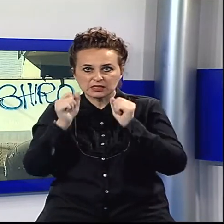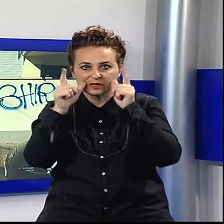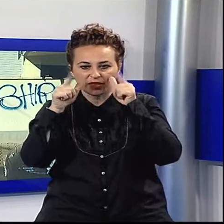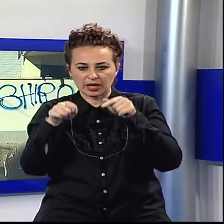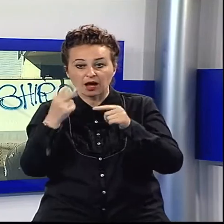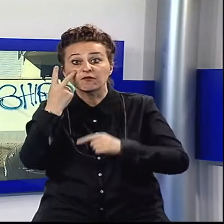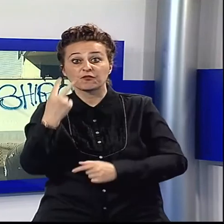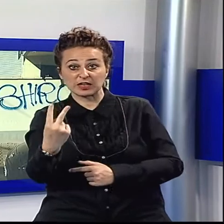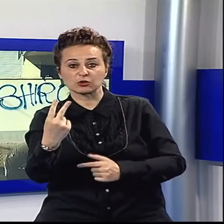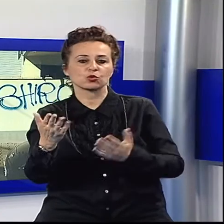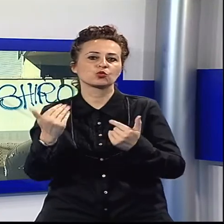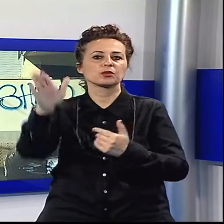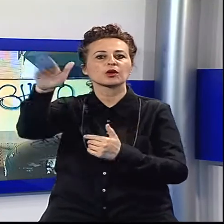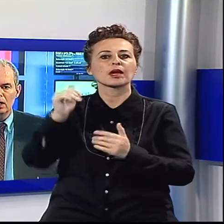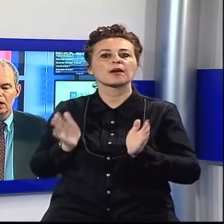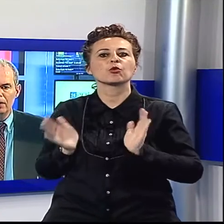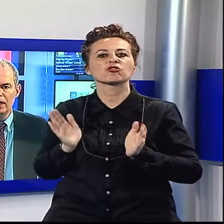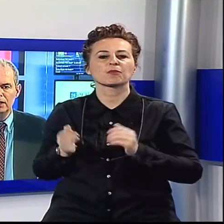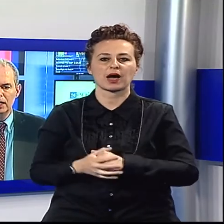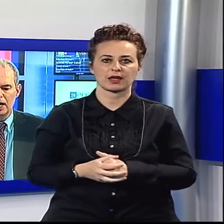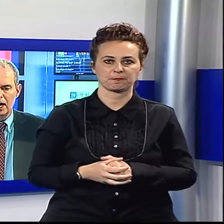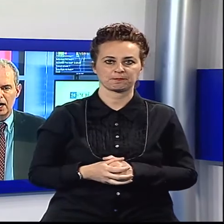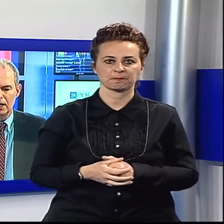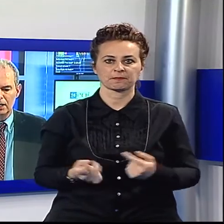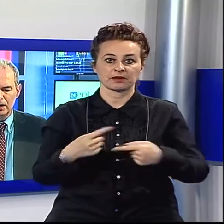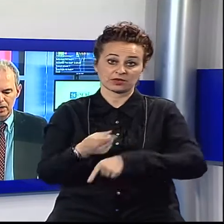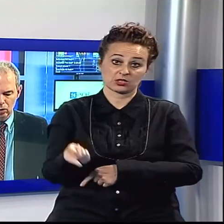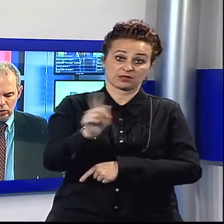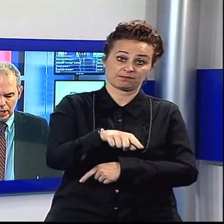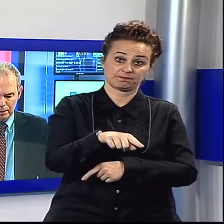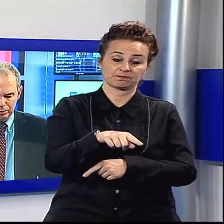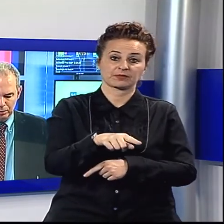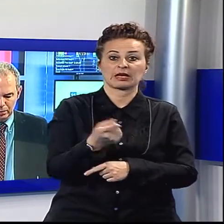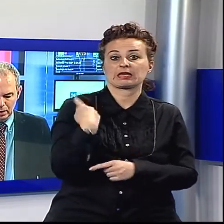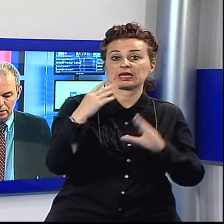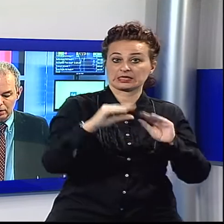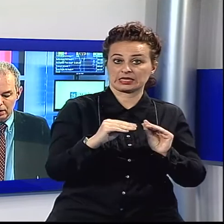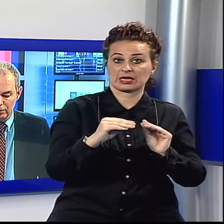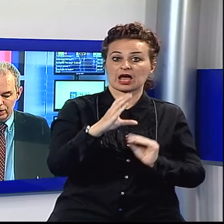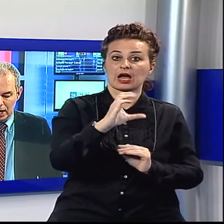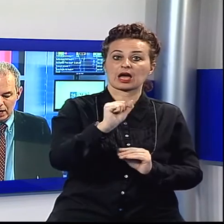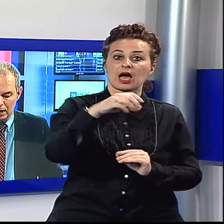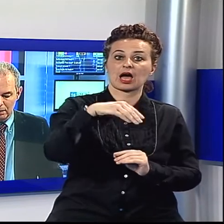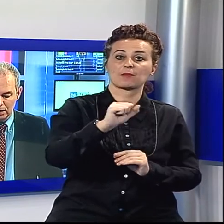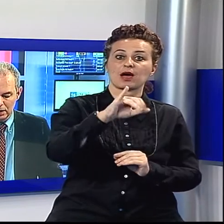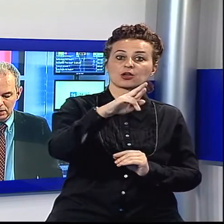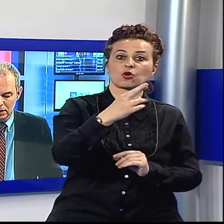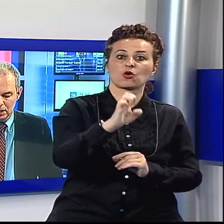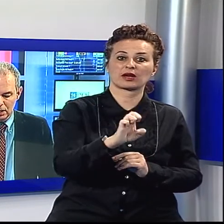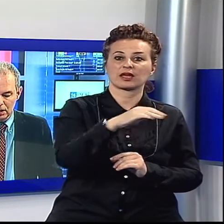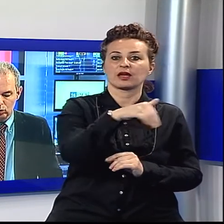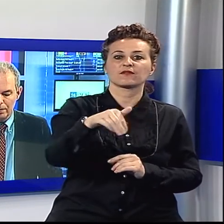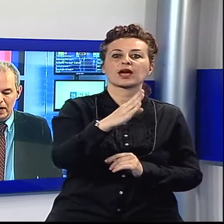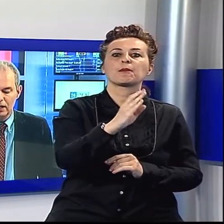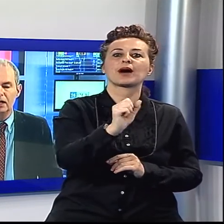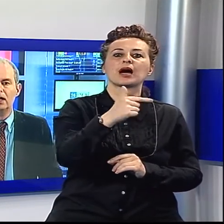informato la Polizia Municipale. E poi ieri sera a Camaiore, in Via Battisti,